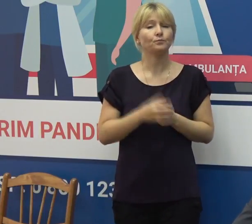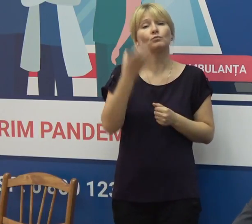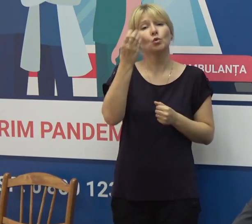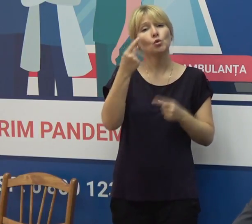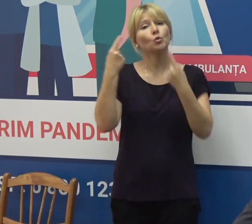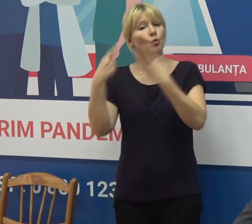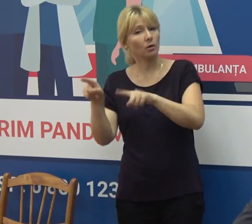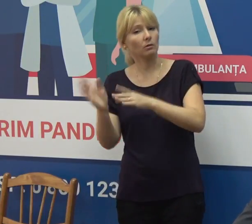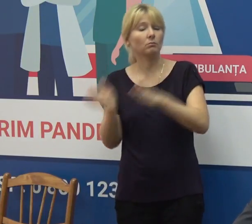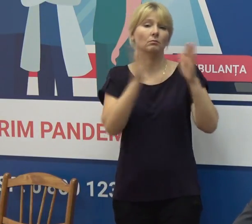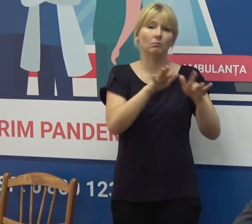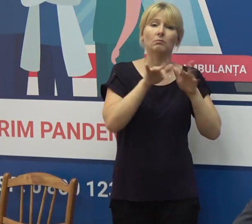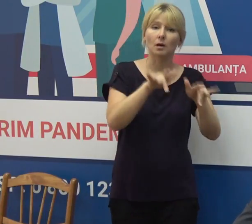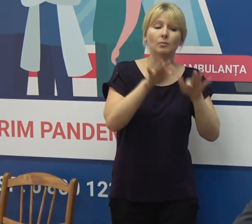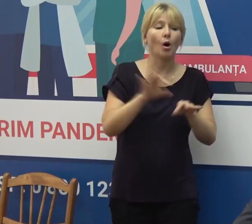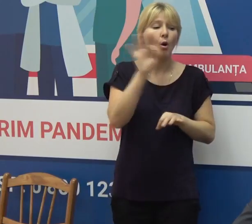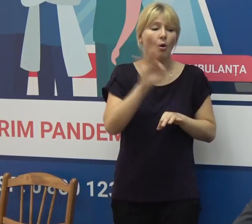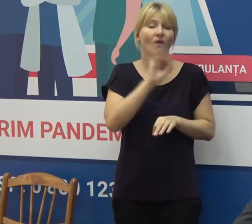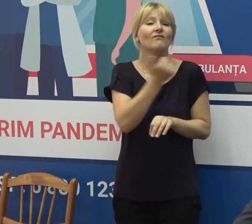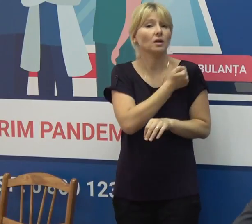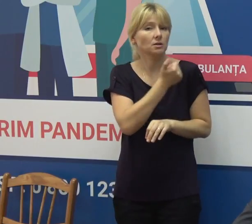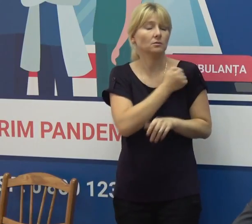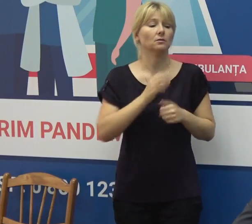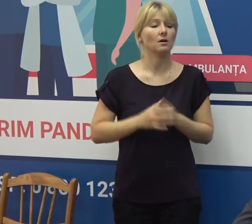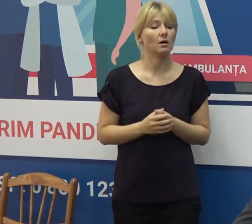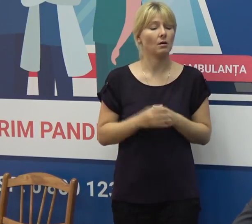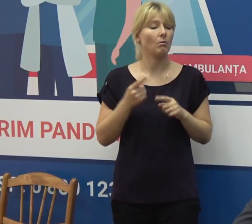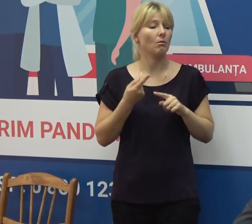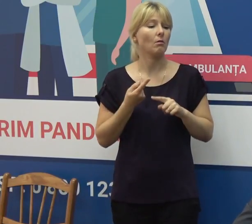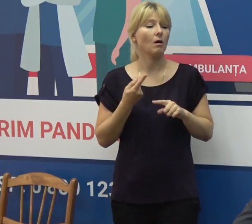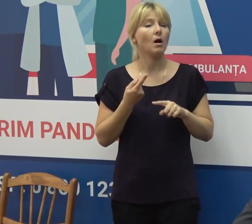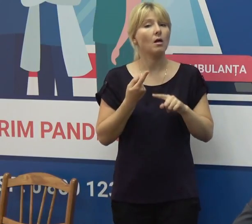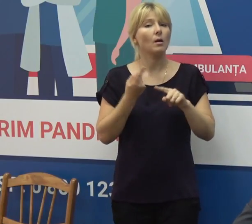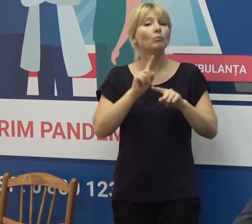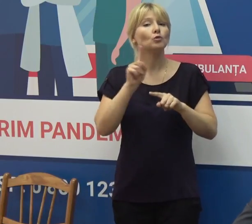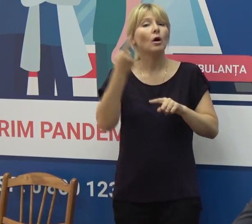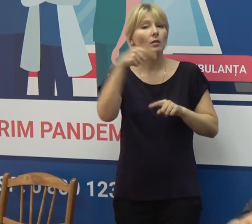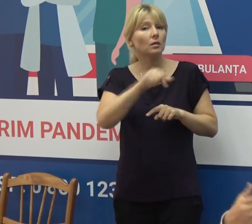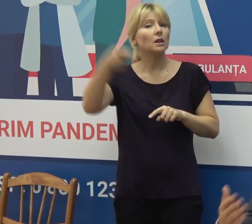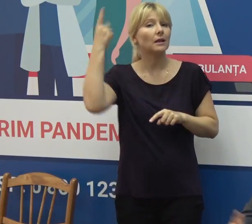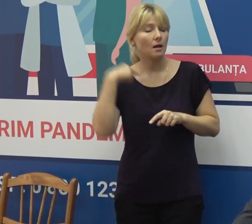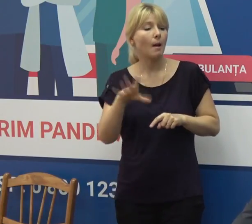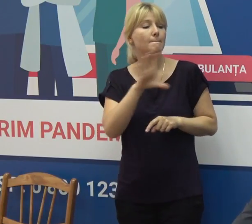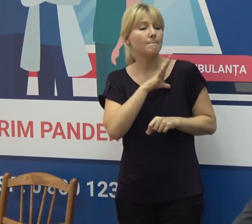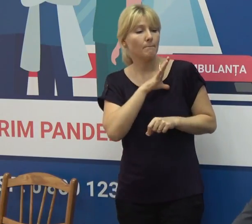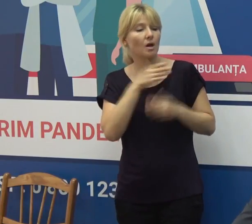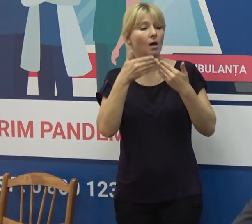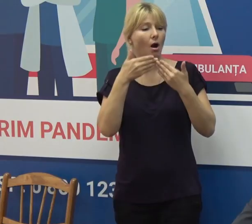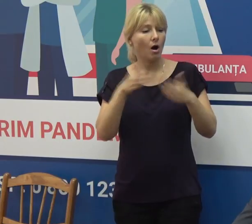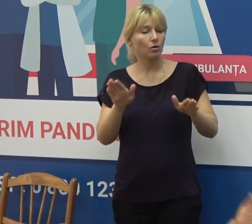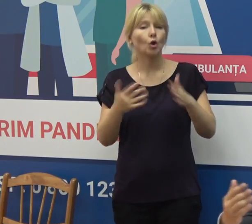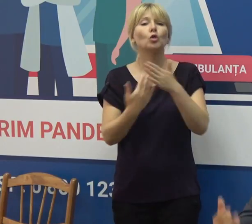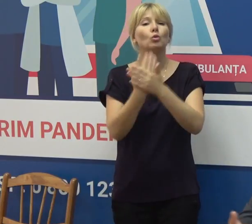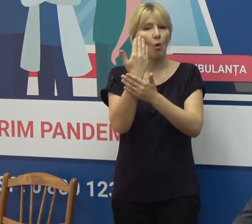acțiuni importante care fac parte din campanie de vaccinare săptămâna trecută a fost deschis un